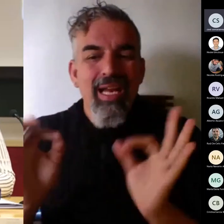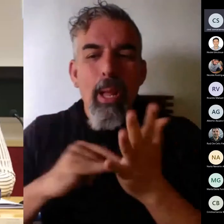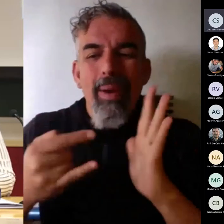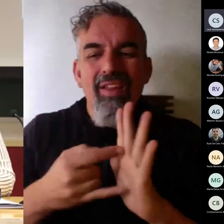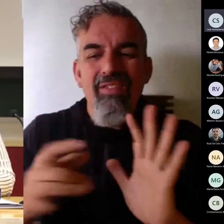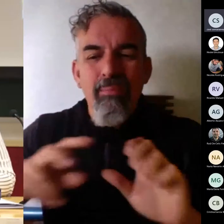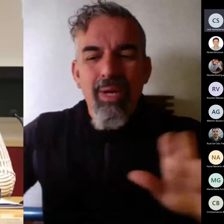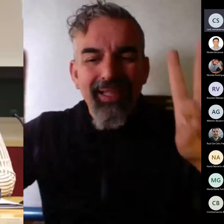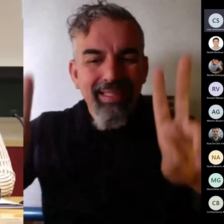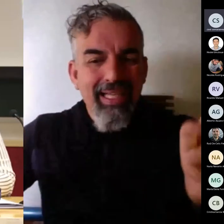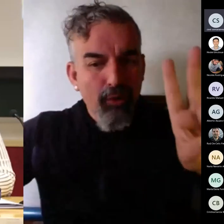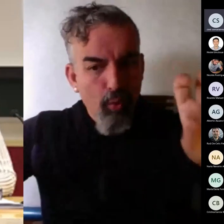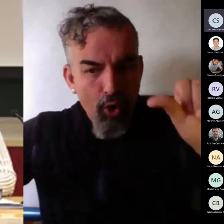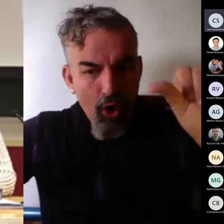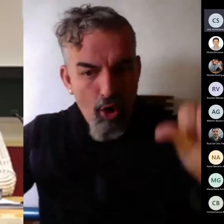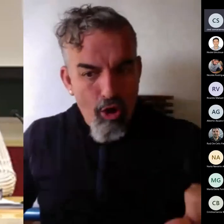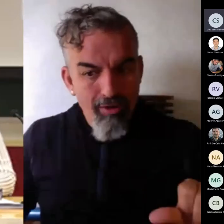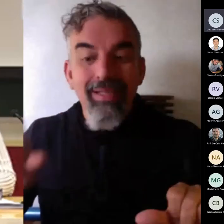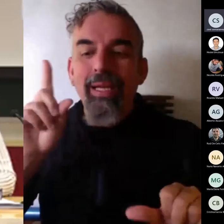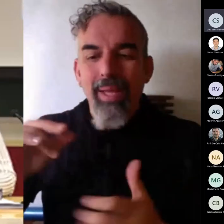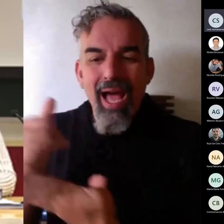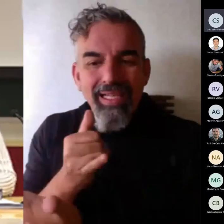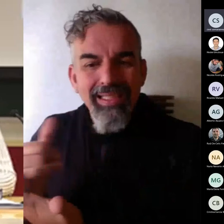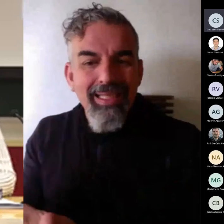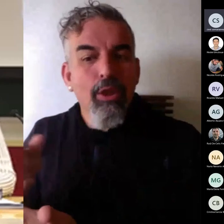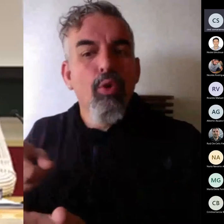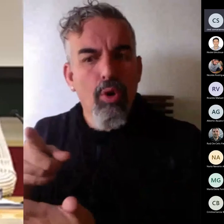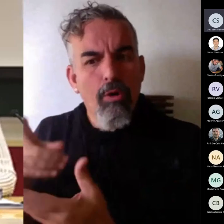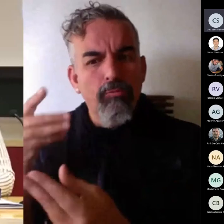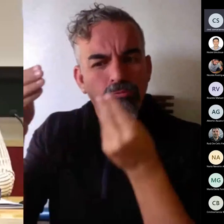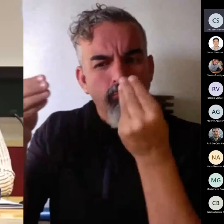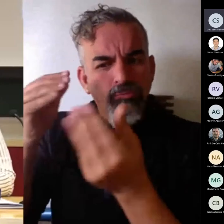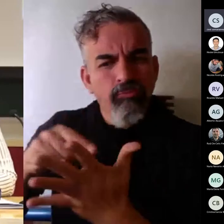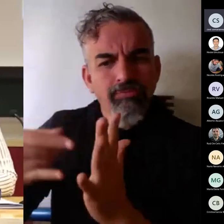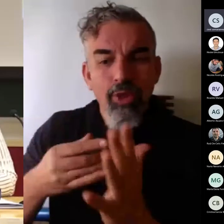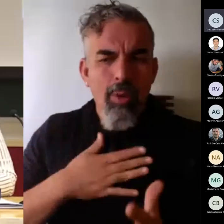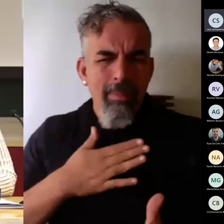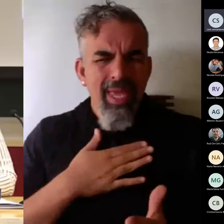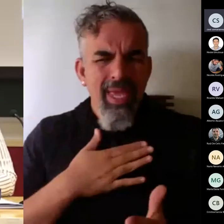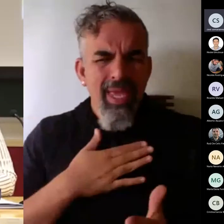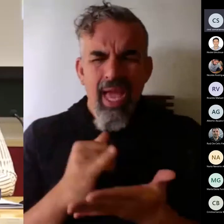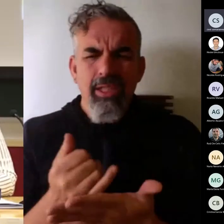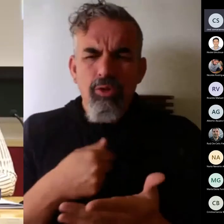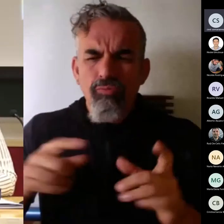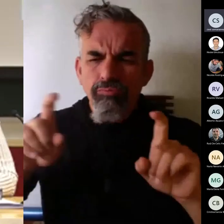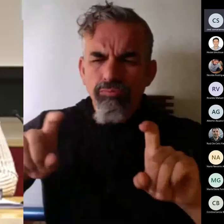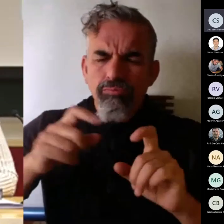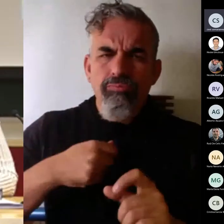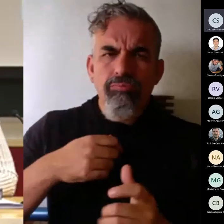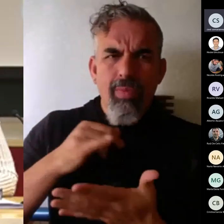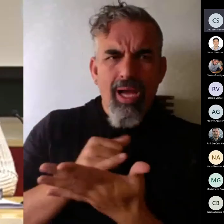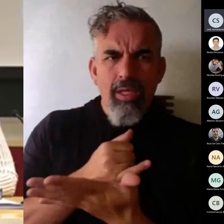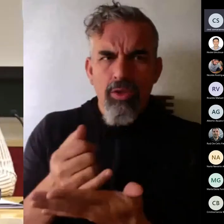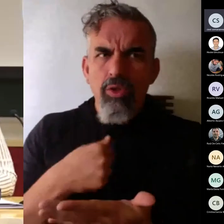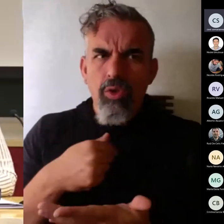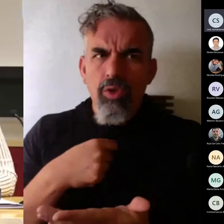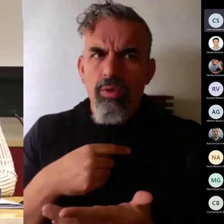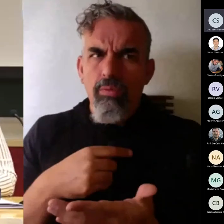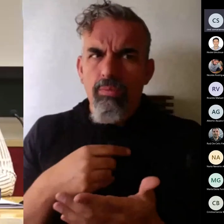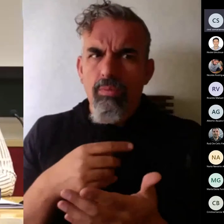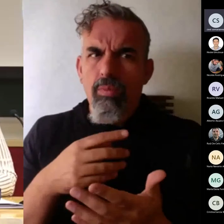igual que a nivel de asignatura es decir pensar yo en mi asignatura en parte tengo como ocho